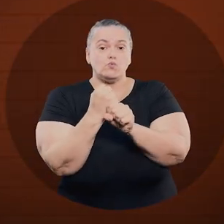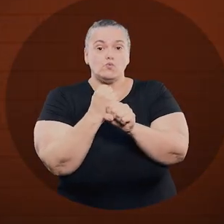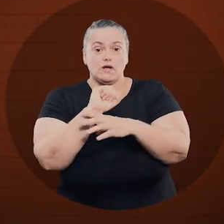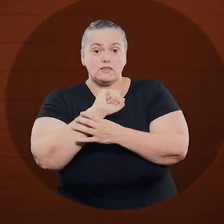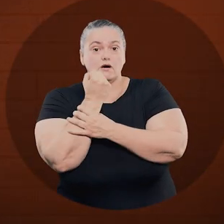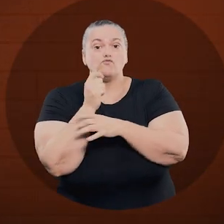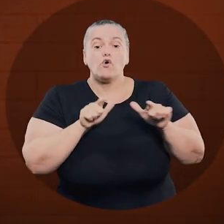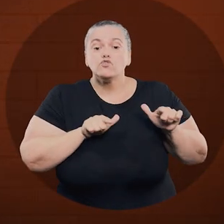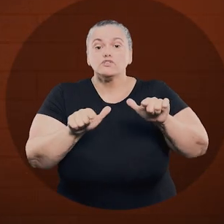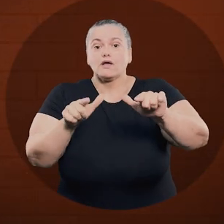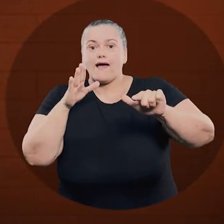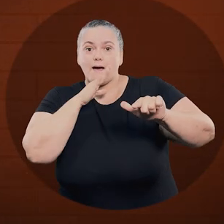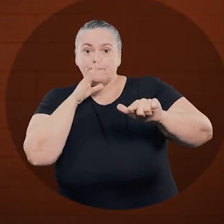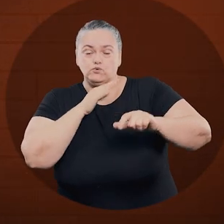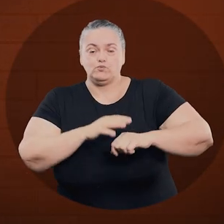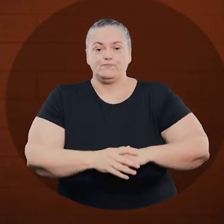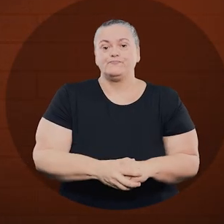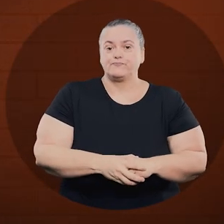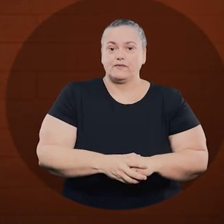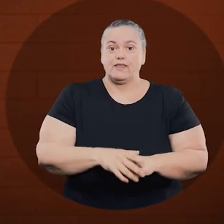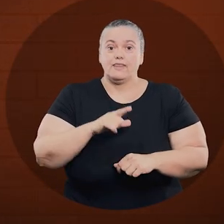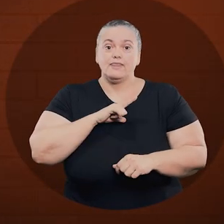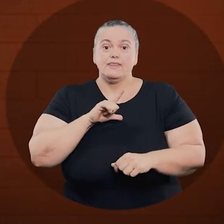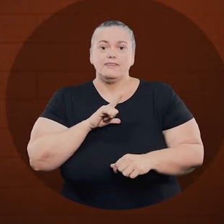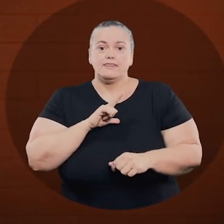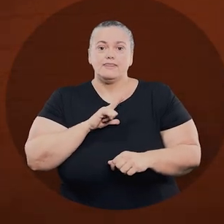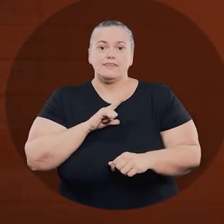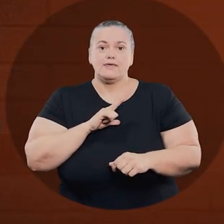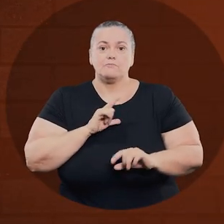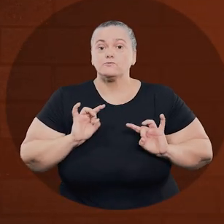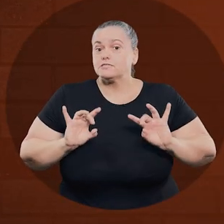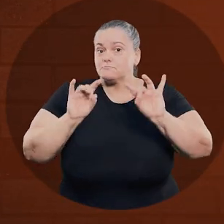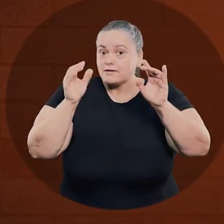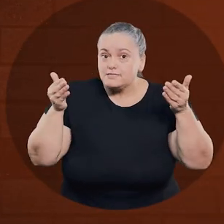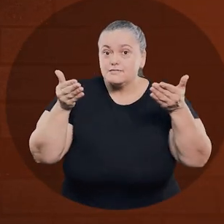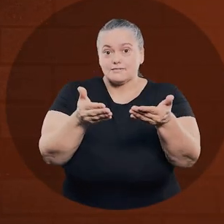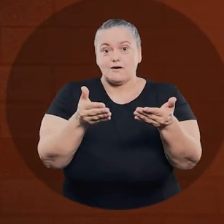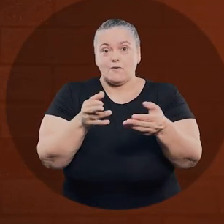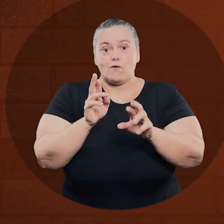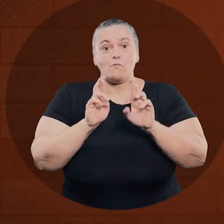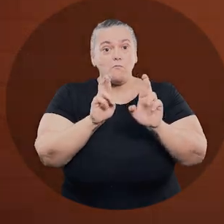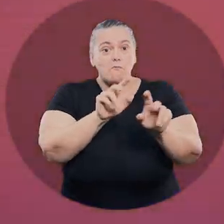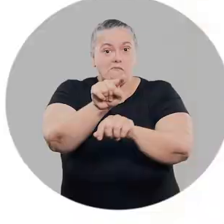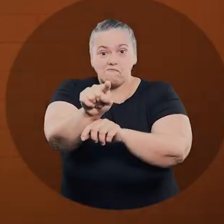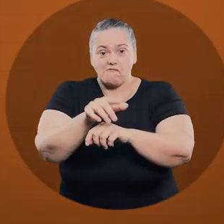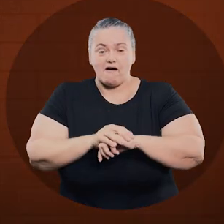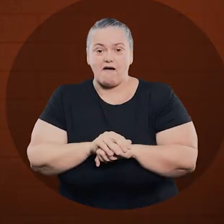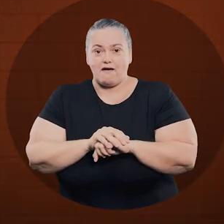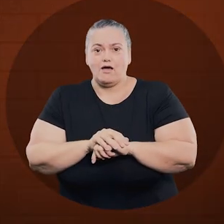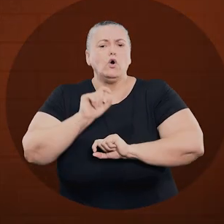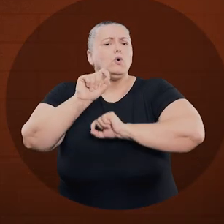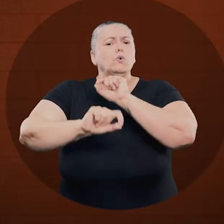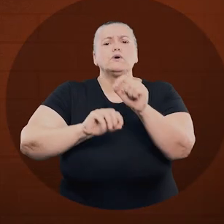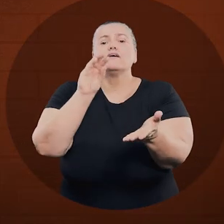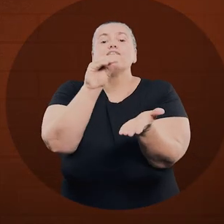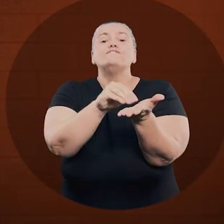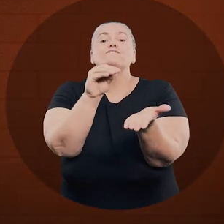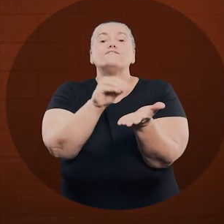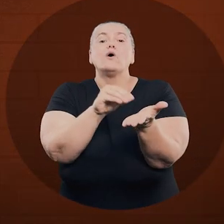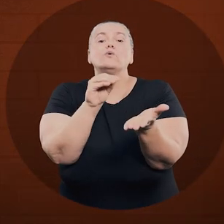garantindo seu diploma rapidamente. Temos condições muito especiais esperando por você. O que está faltando para você ser